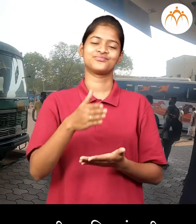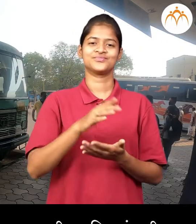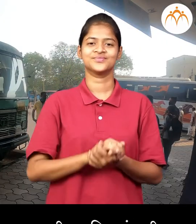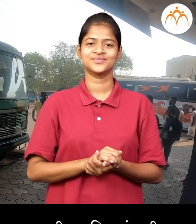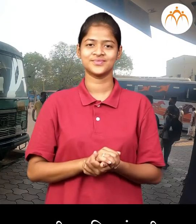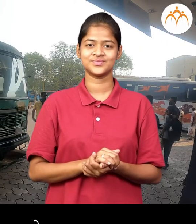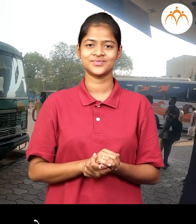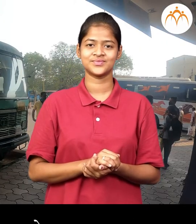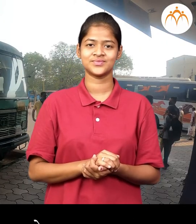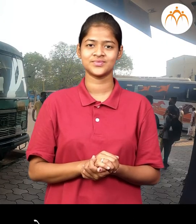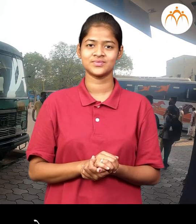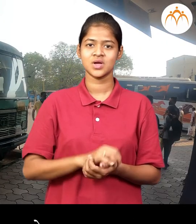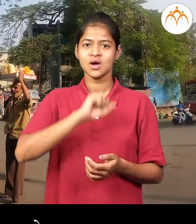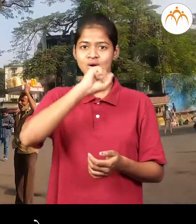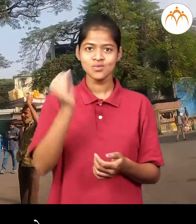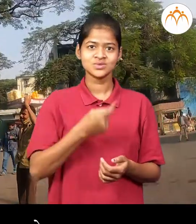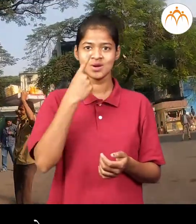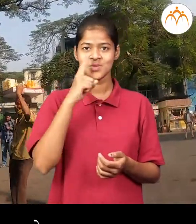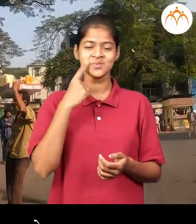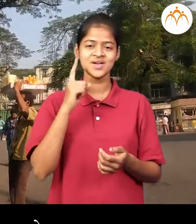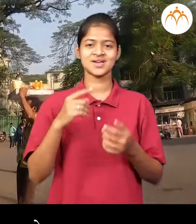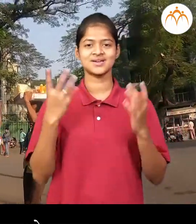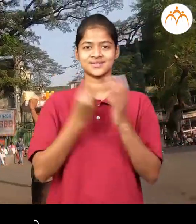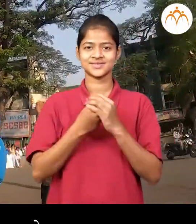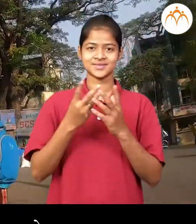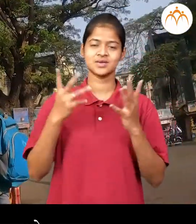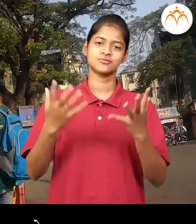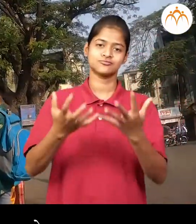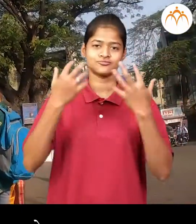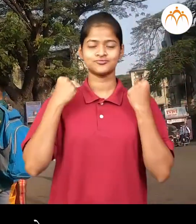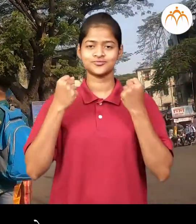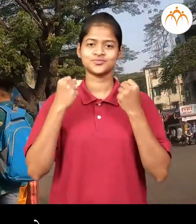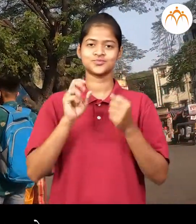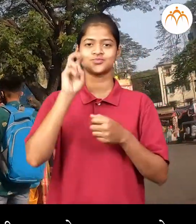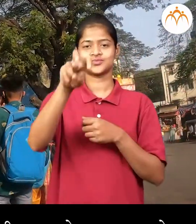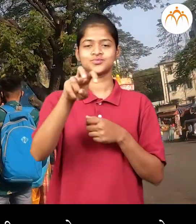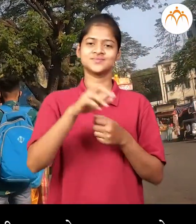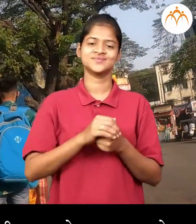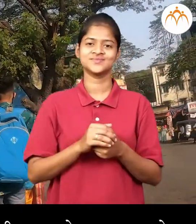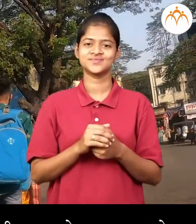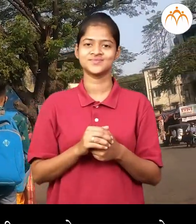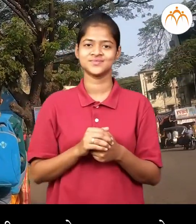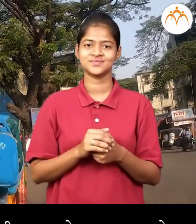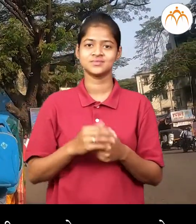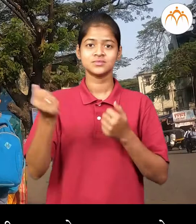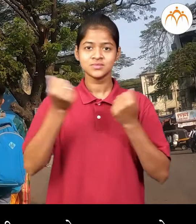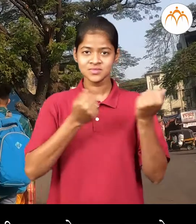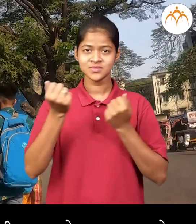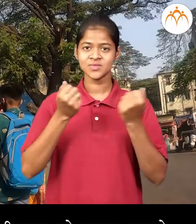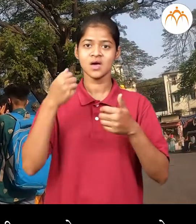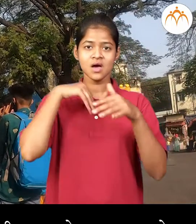सुमेद आई बाबान सोबत बस मधे चड़ला बस मधे शिरल्या वर